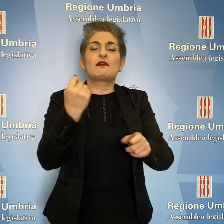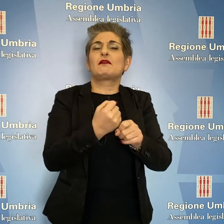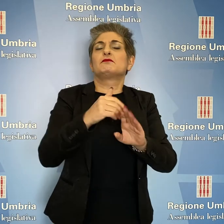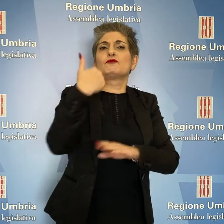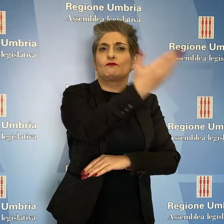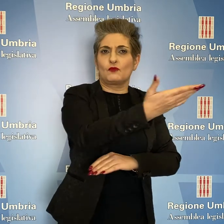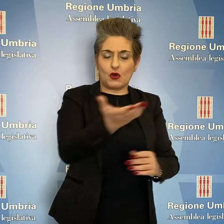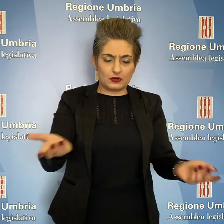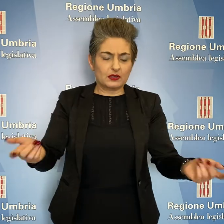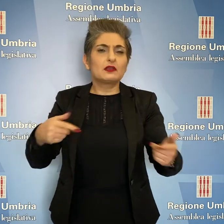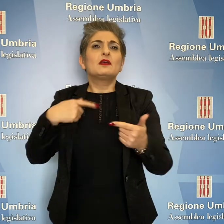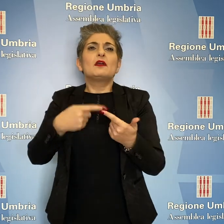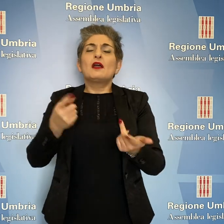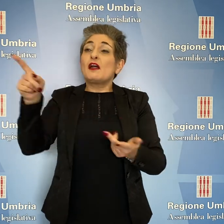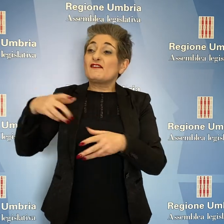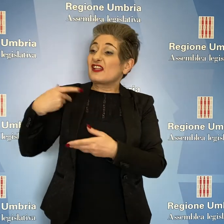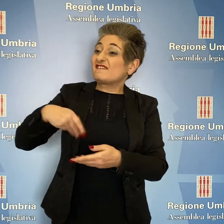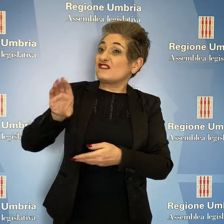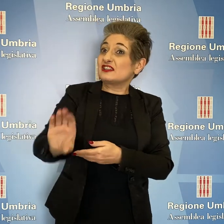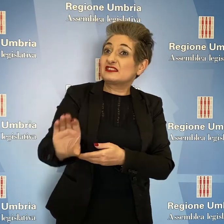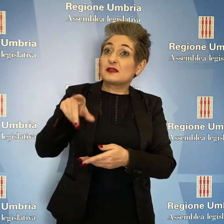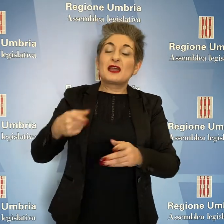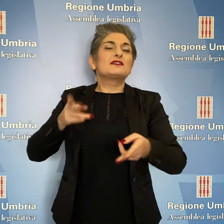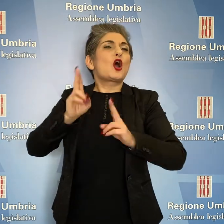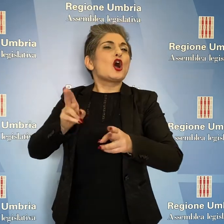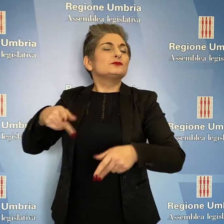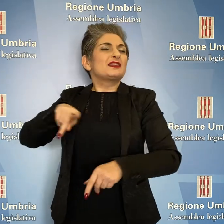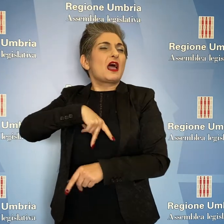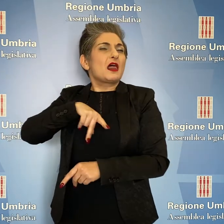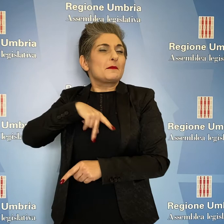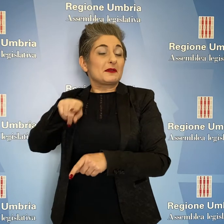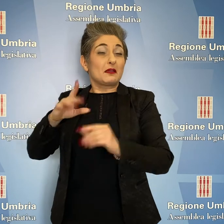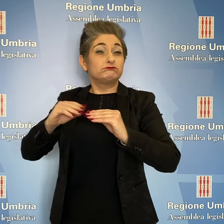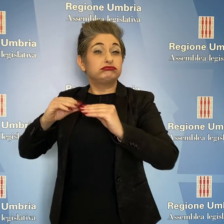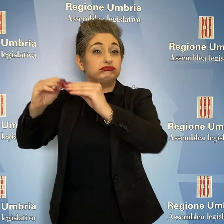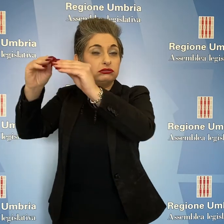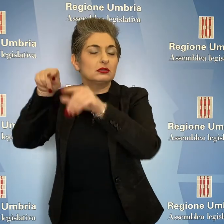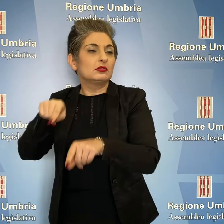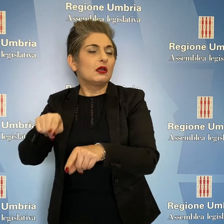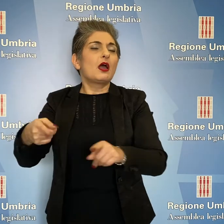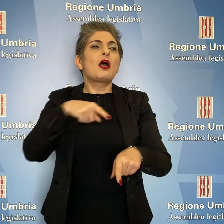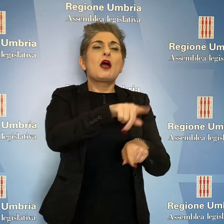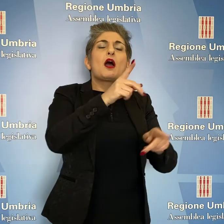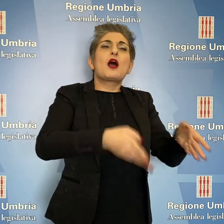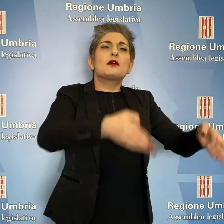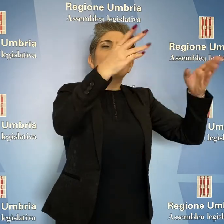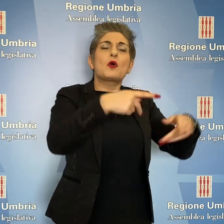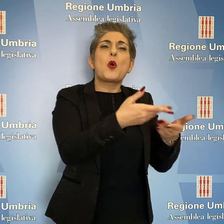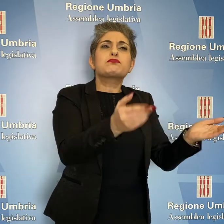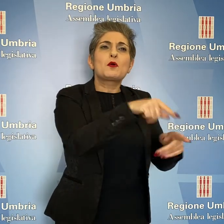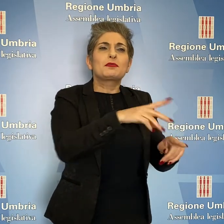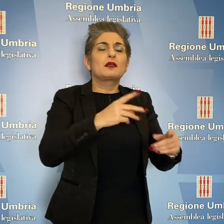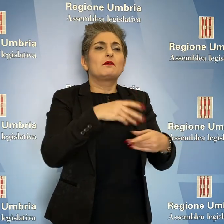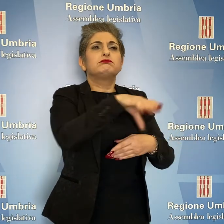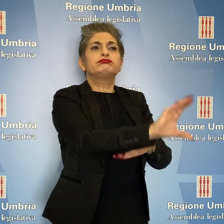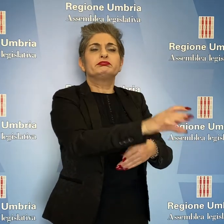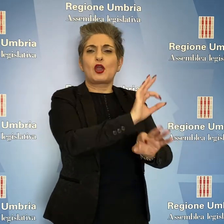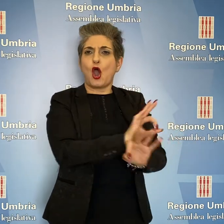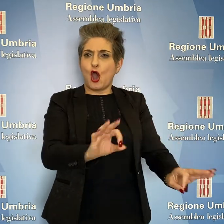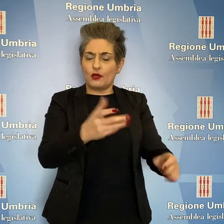lavorare altrove. Avete investito, ha detto ancora Paparelli, per istrutturare cliniche private e non gli edifici pubblici. Alle